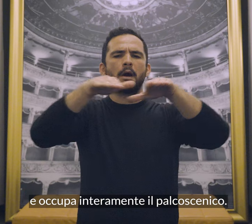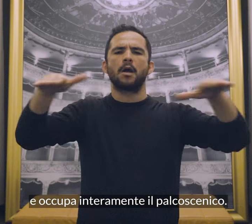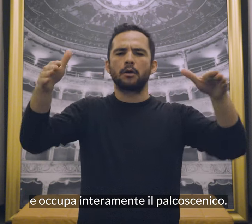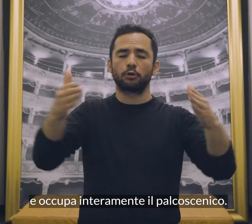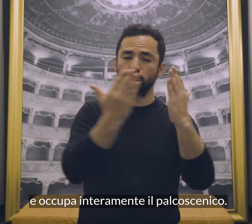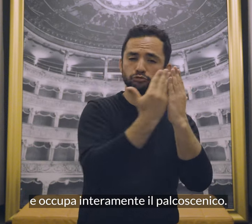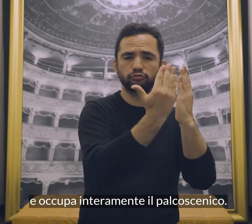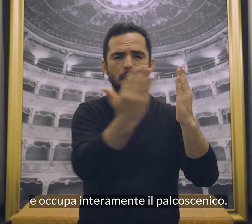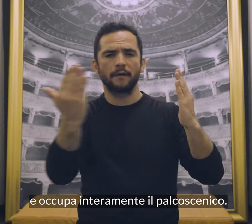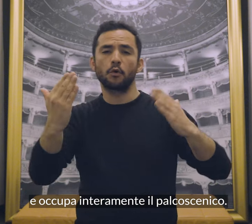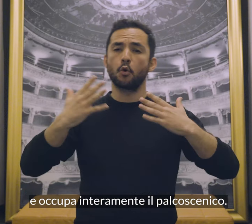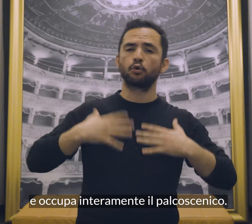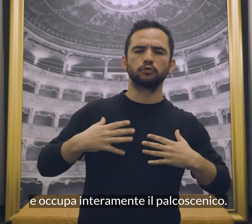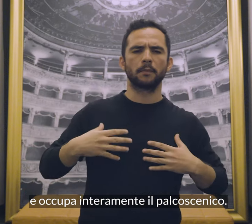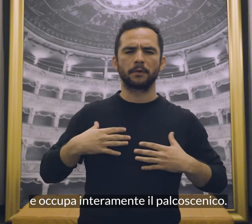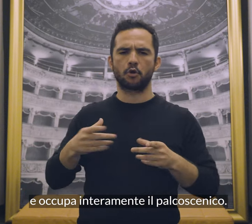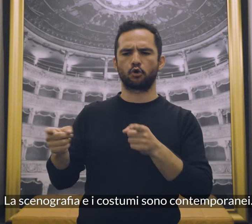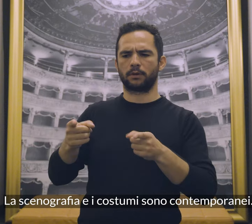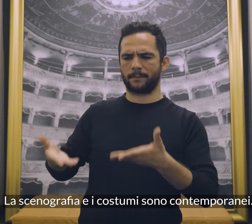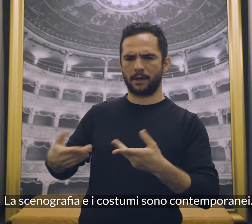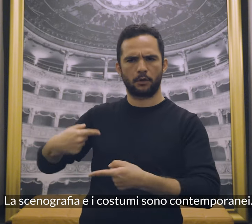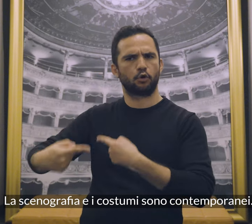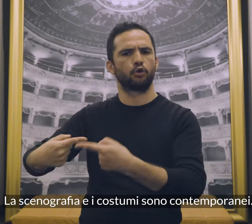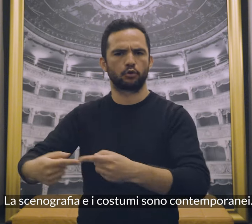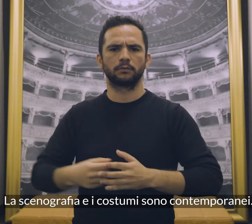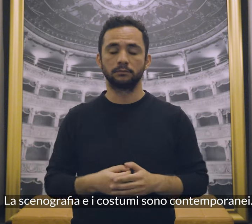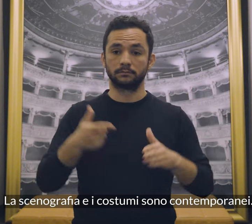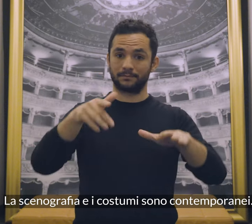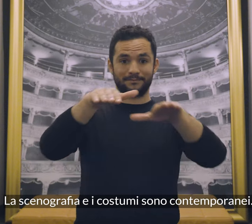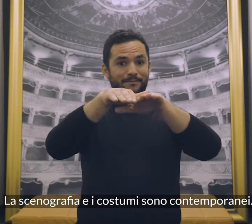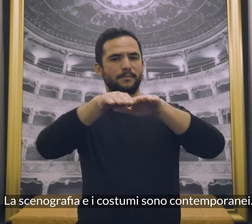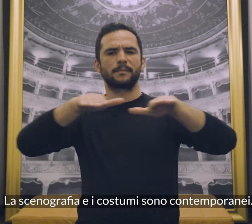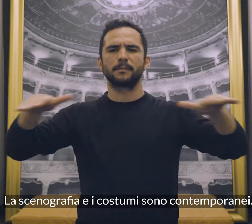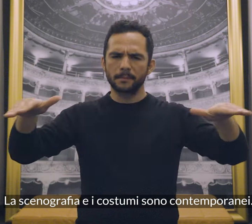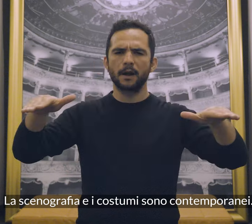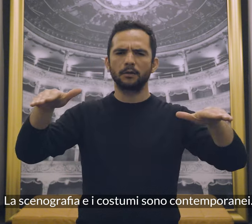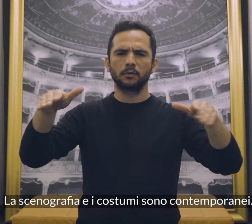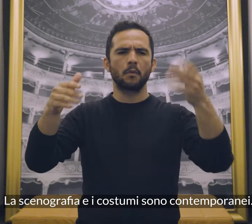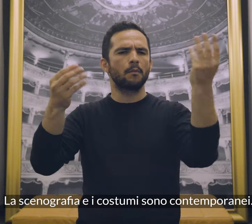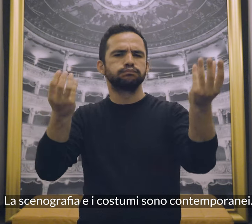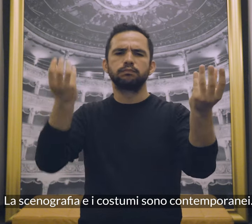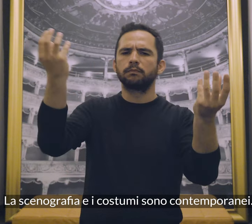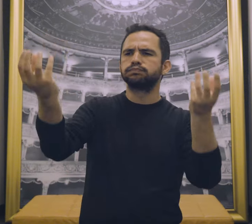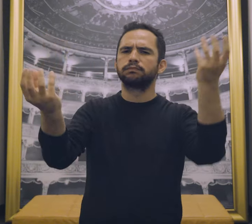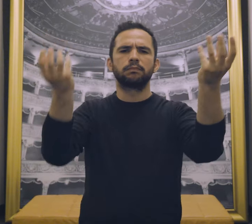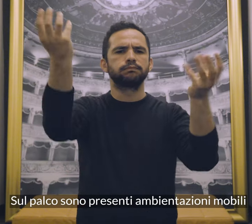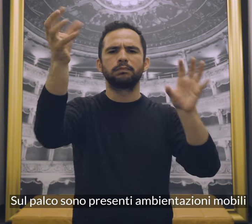interamente il palcoscenico. La scenografia e i costumi sono contemporanei. Sul